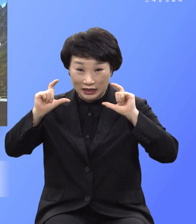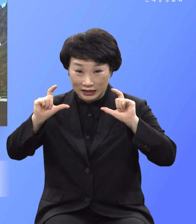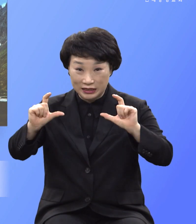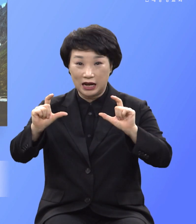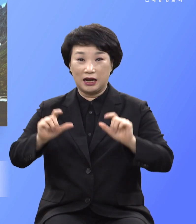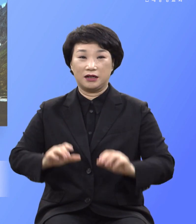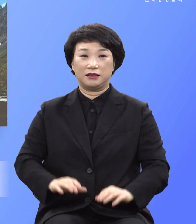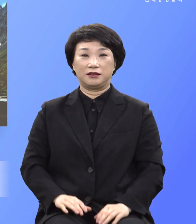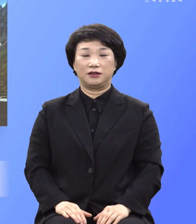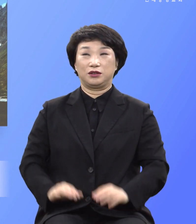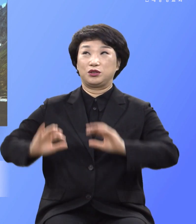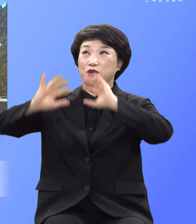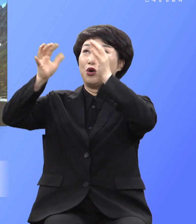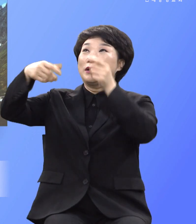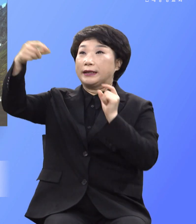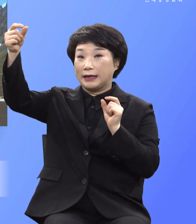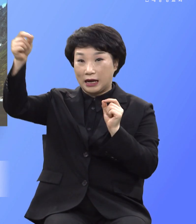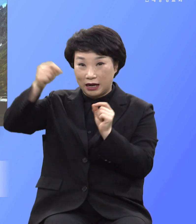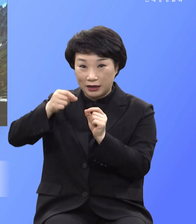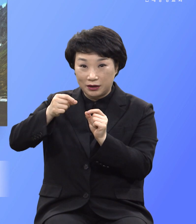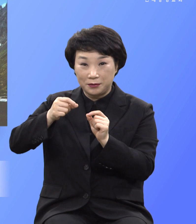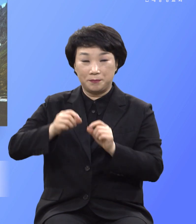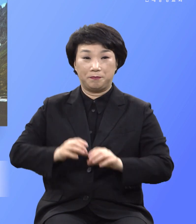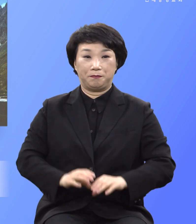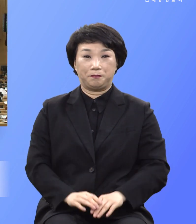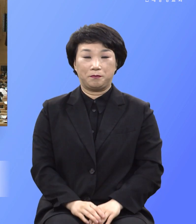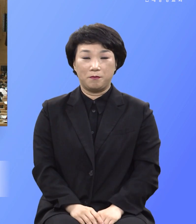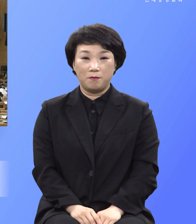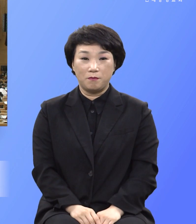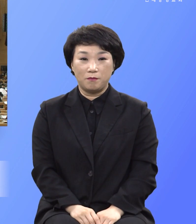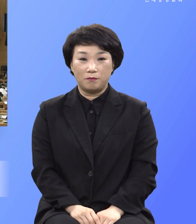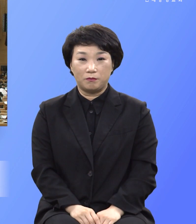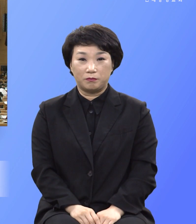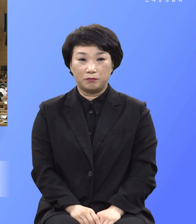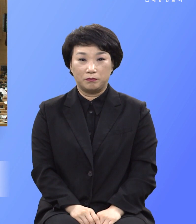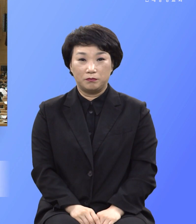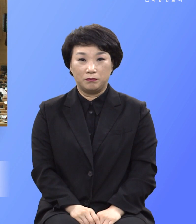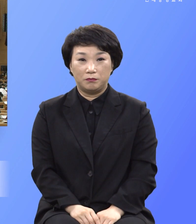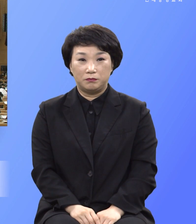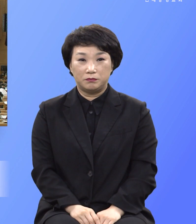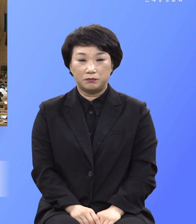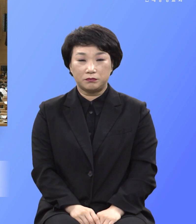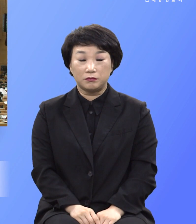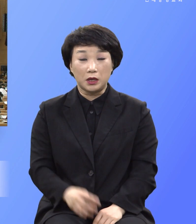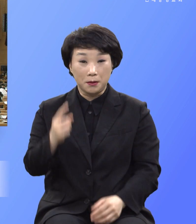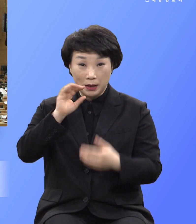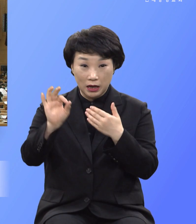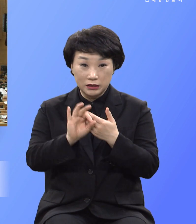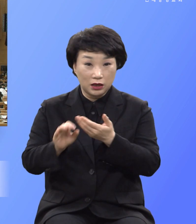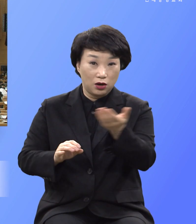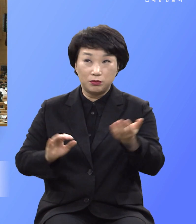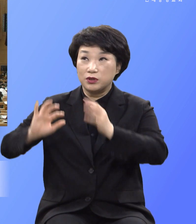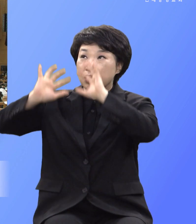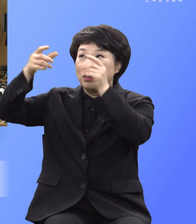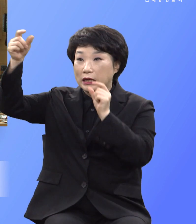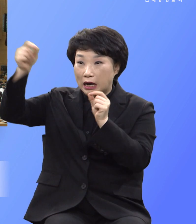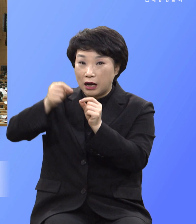천국이 가까 왔느니라 만약에 천국이 가까 왔는데